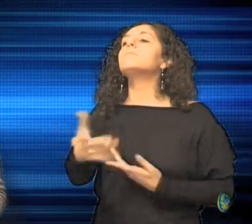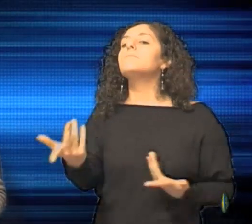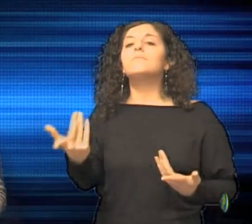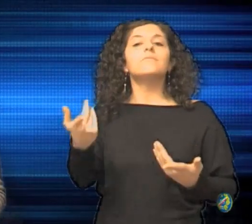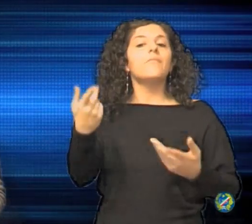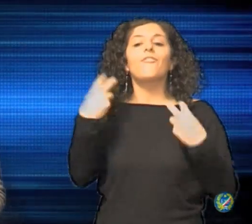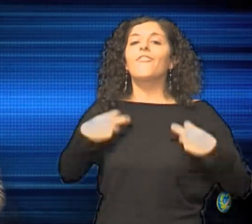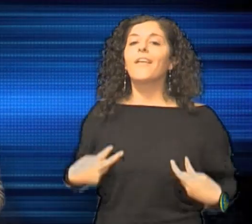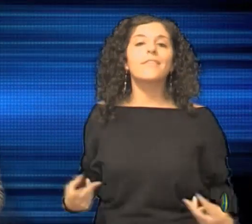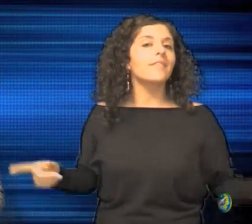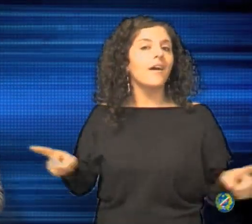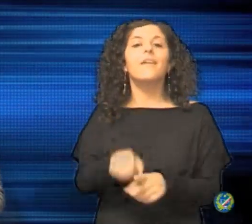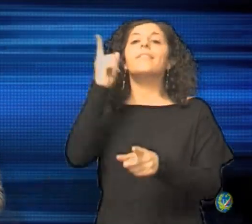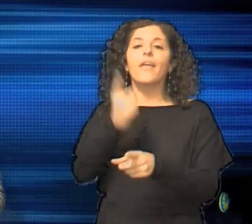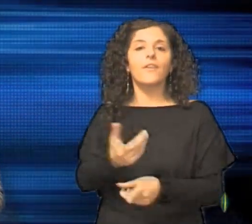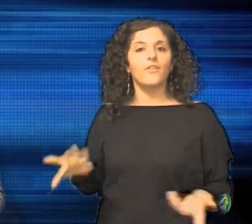richiamati a visita.